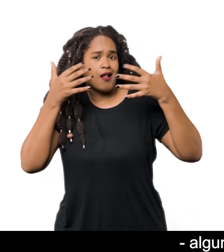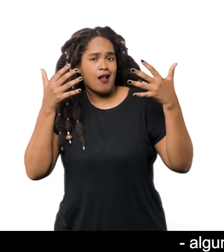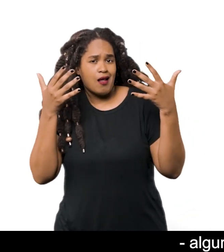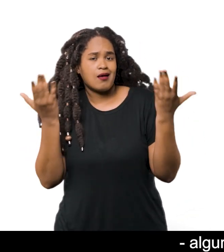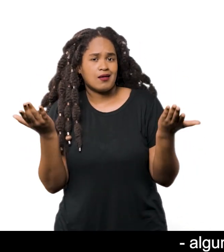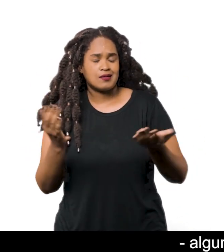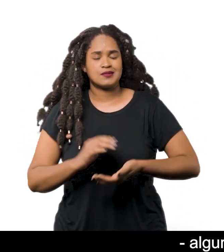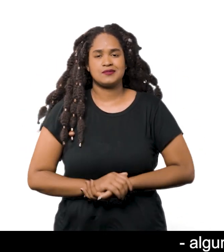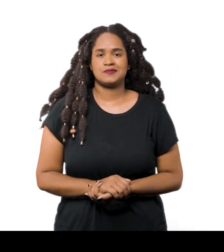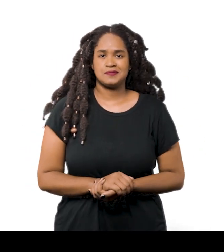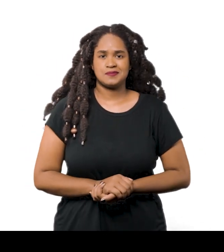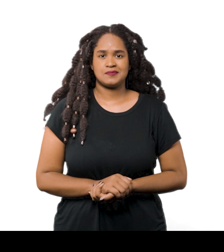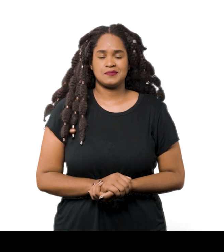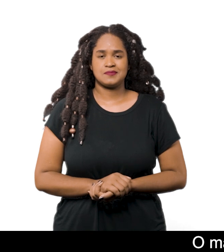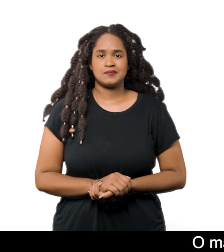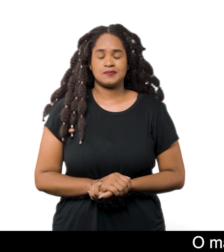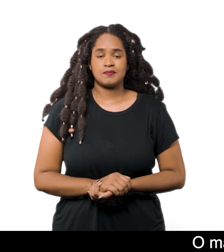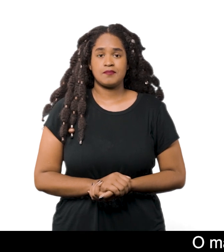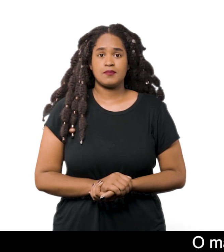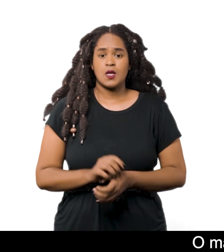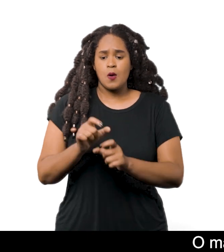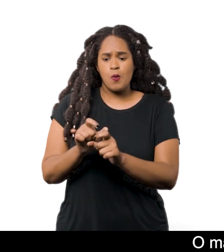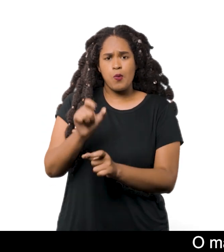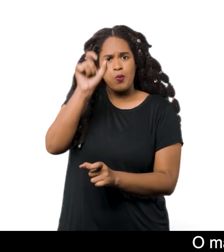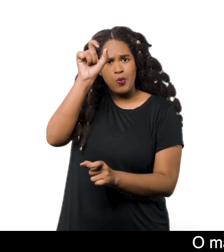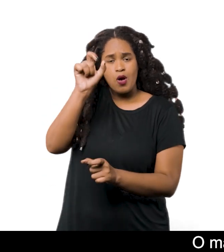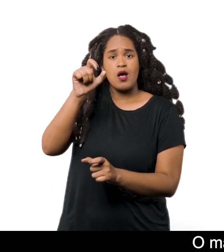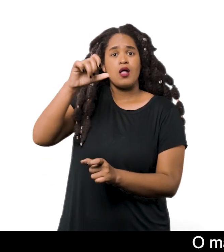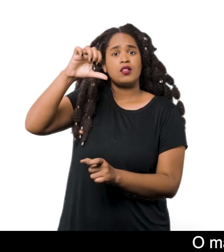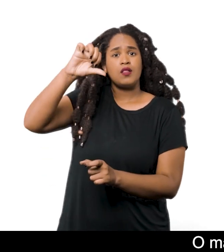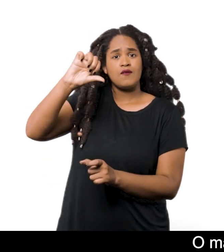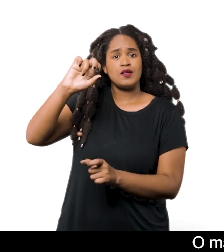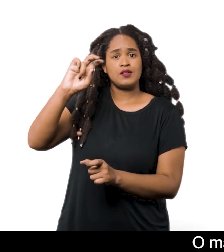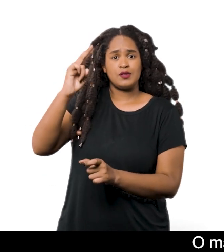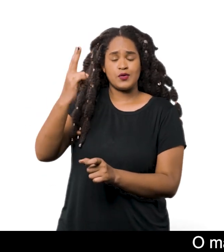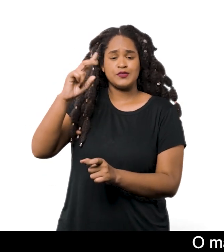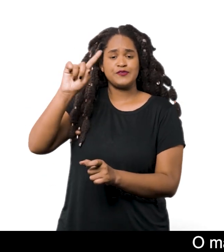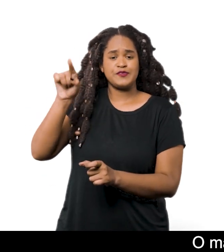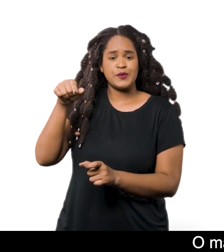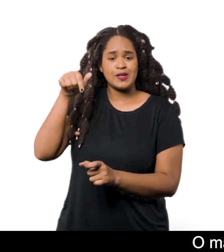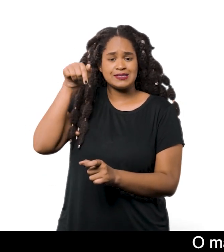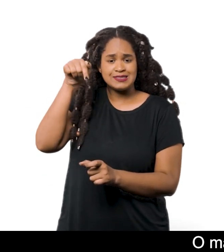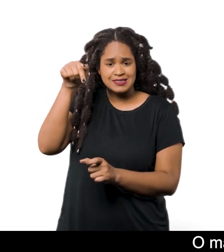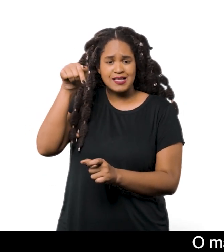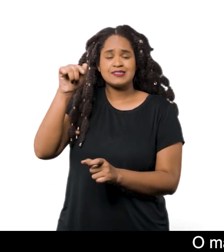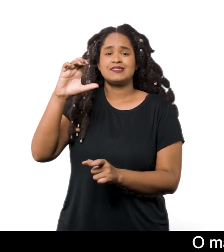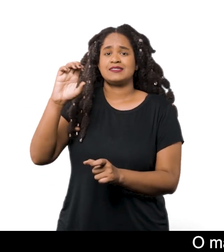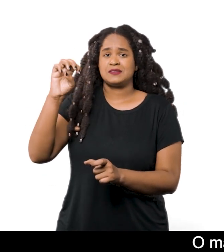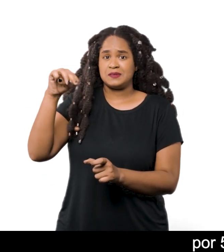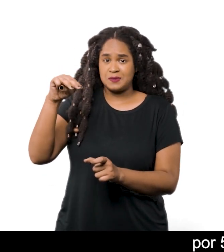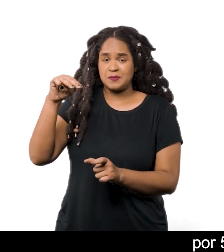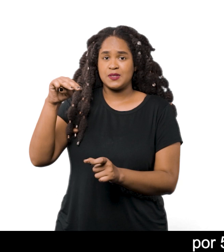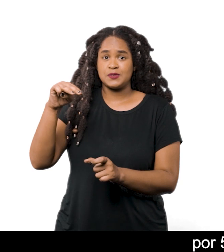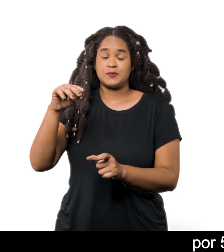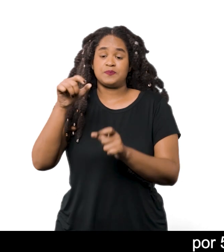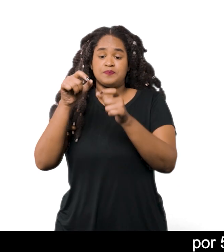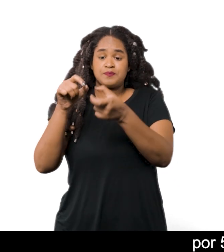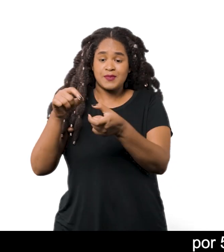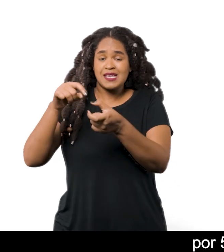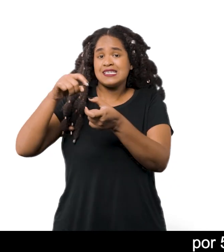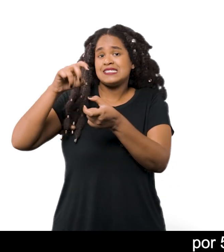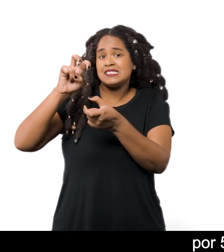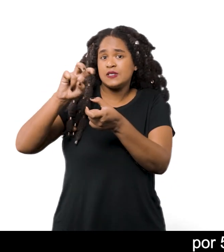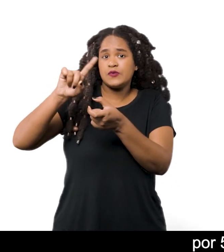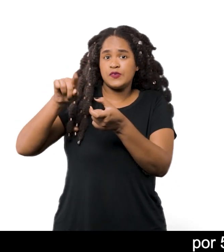e outras mais escuras O maior deles tem 92,7 cm de comprimento por 5